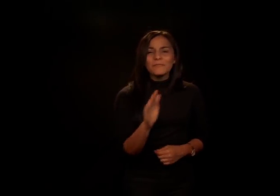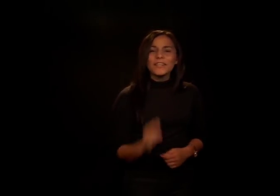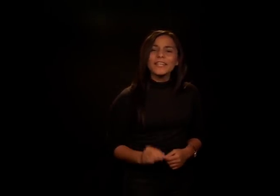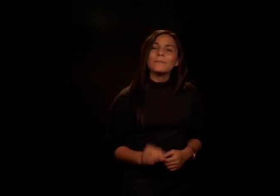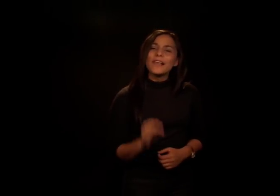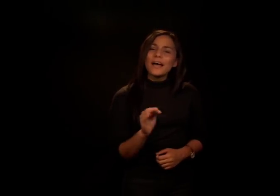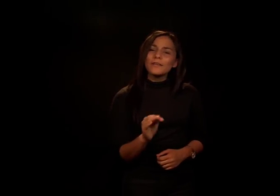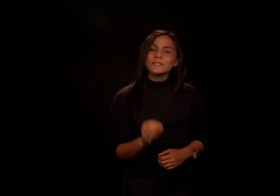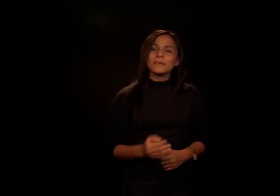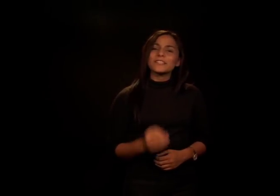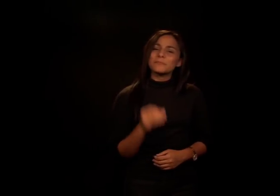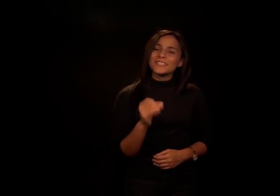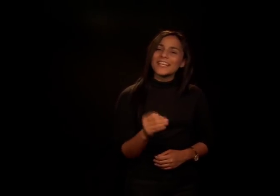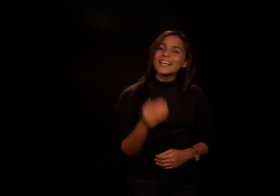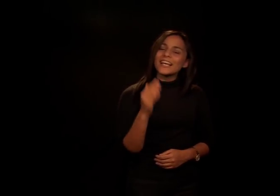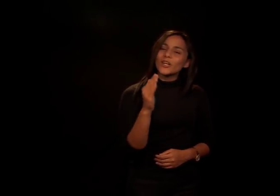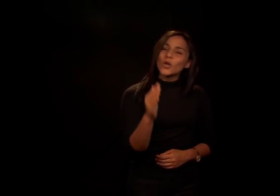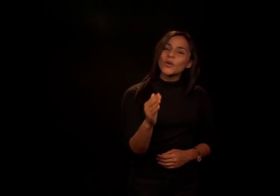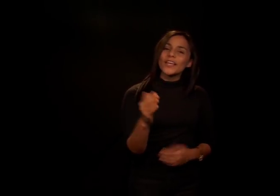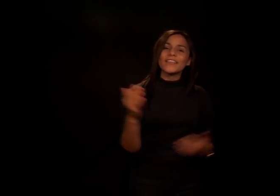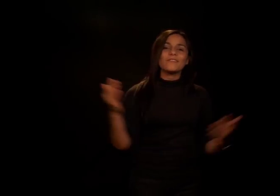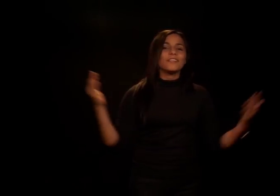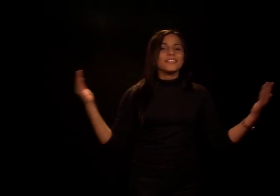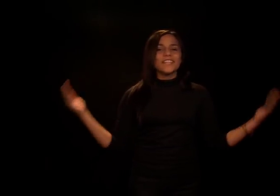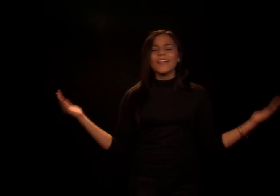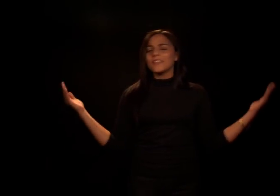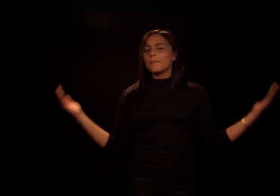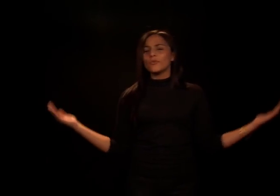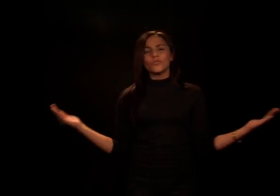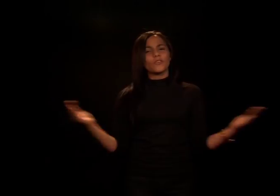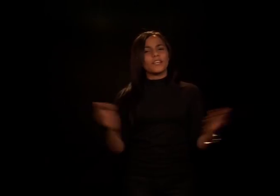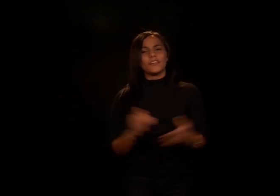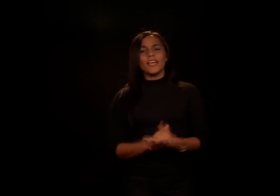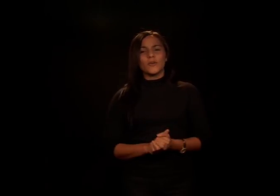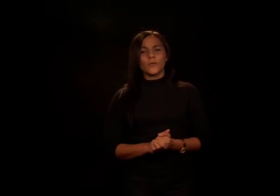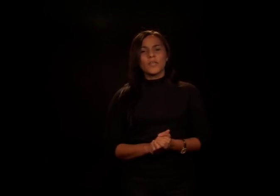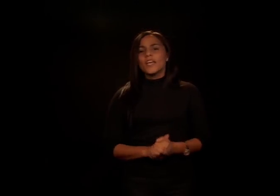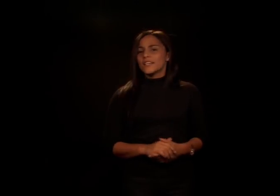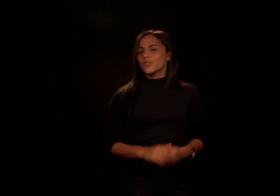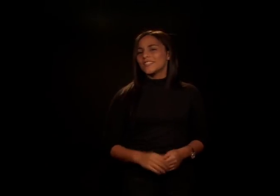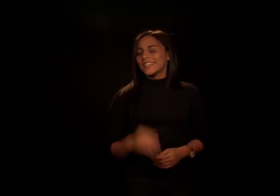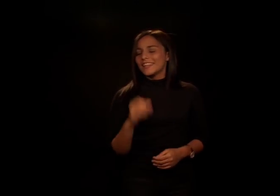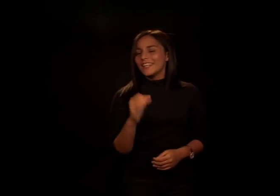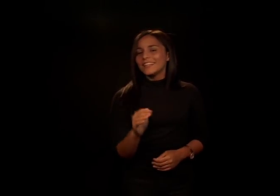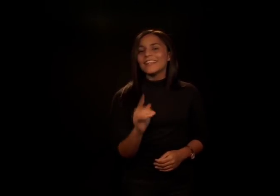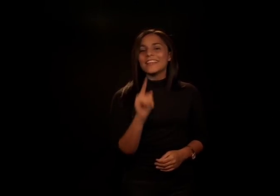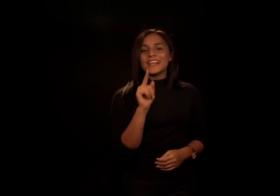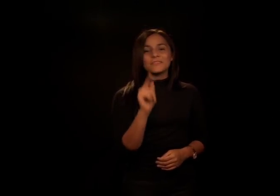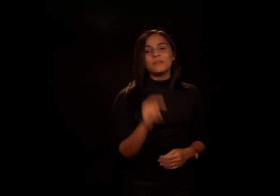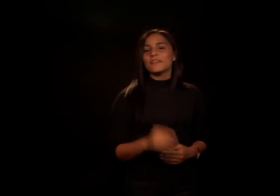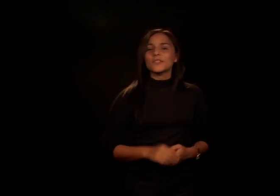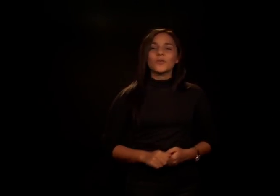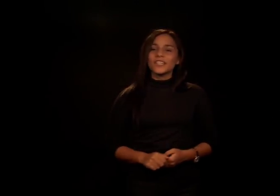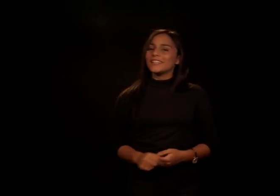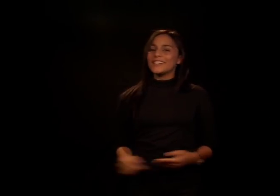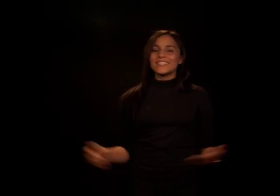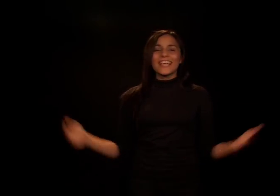me diera palabras para expresar la gloria del brillante mundo venidero? Estoy sedienta de las vivas corrientes que